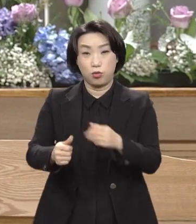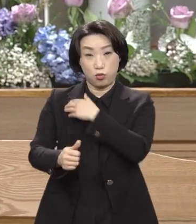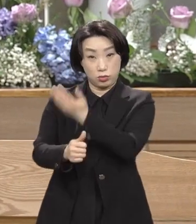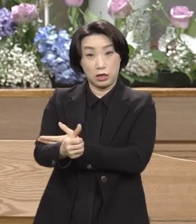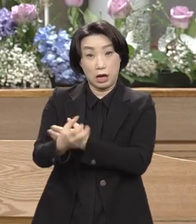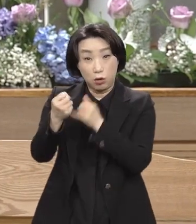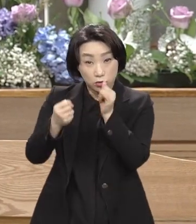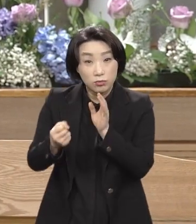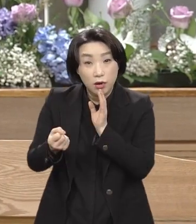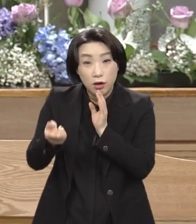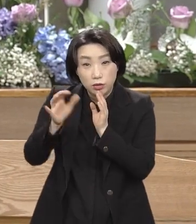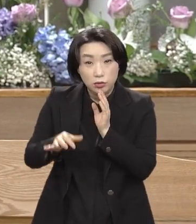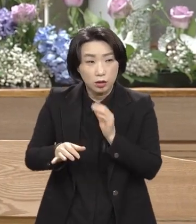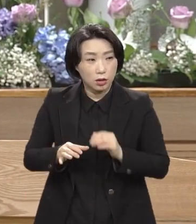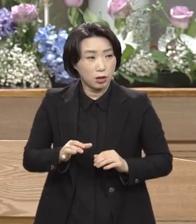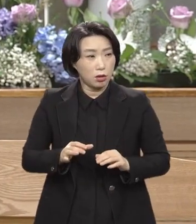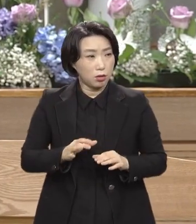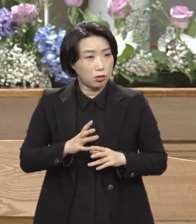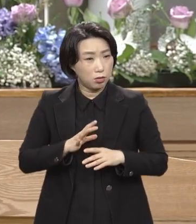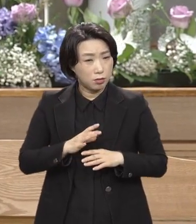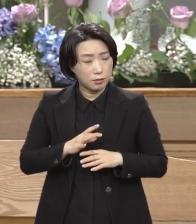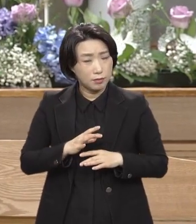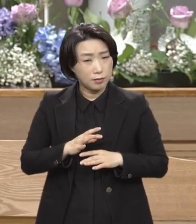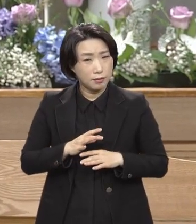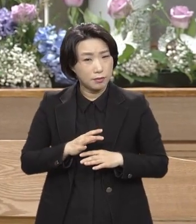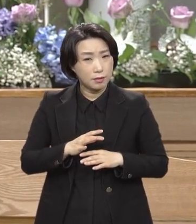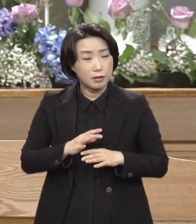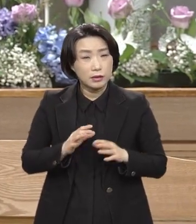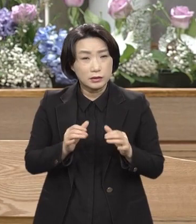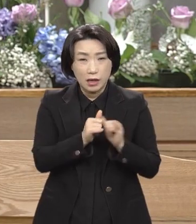겁을 먹는다. 밀라는 일을 할까 봐.